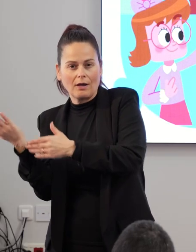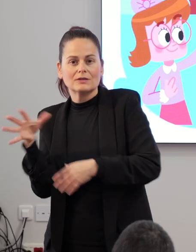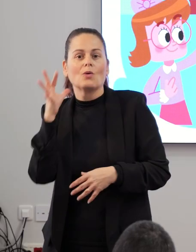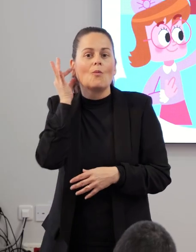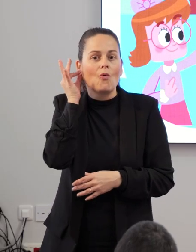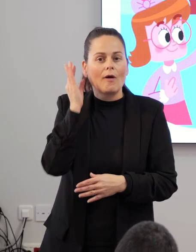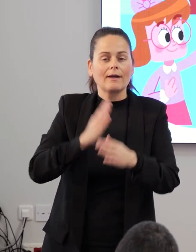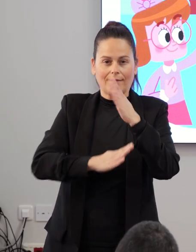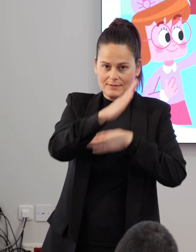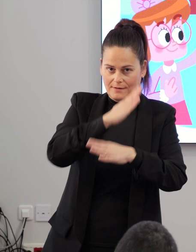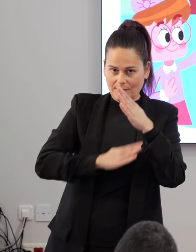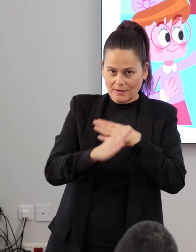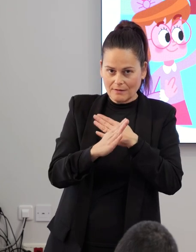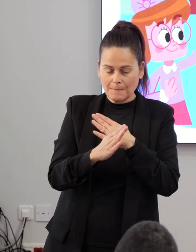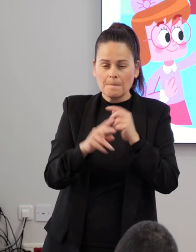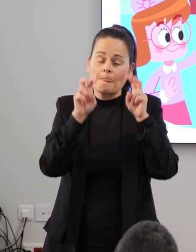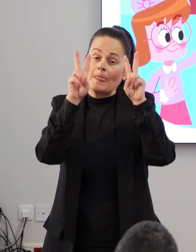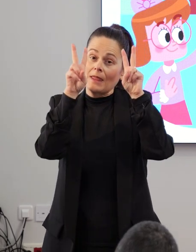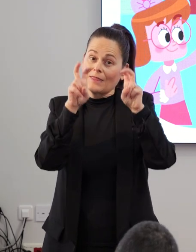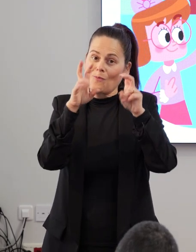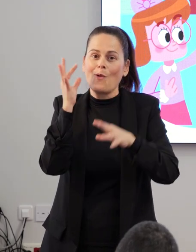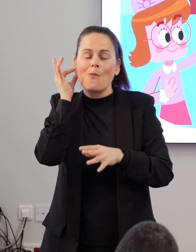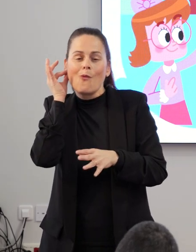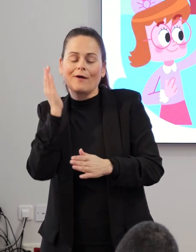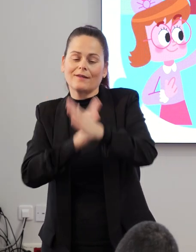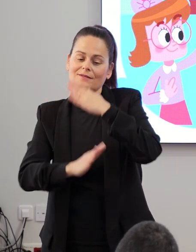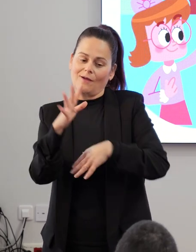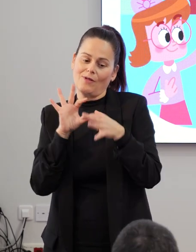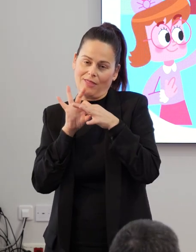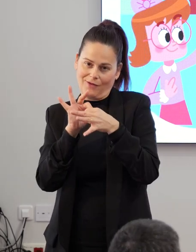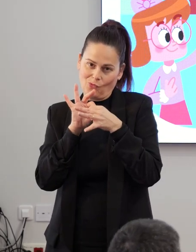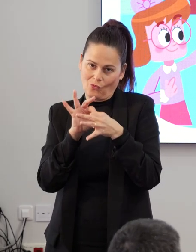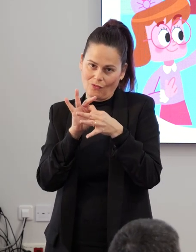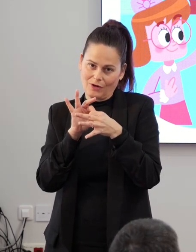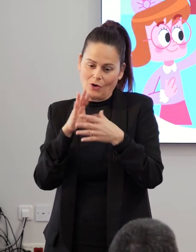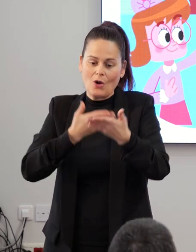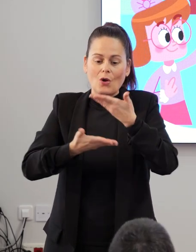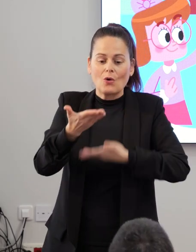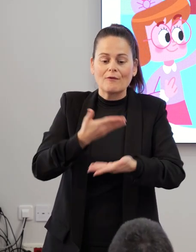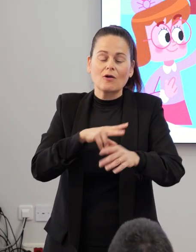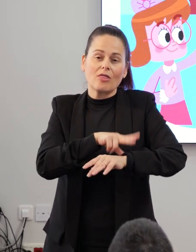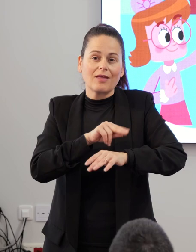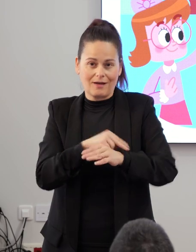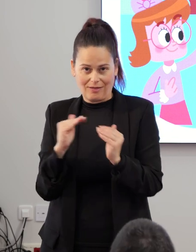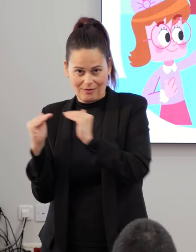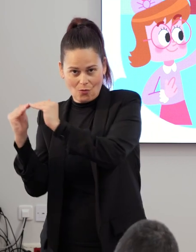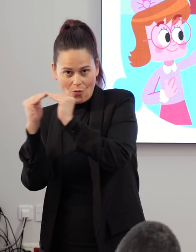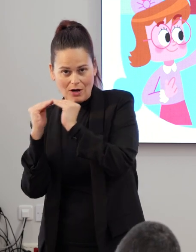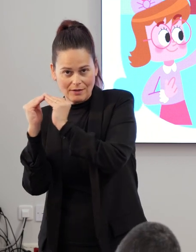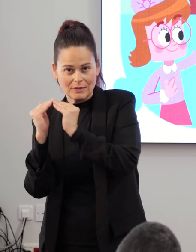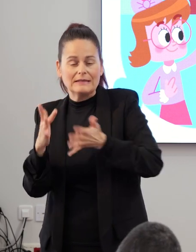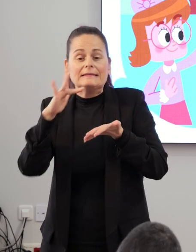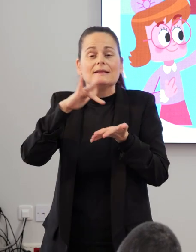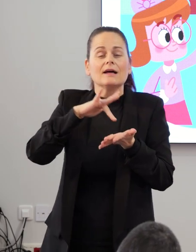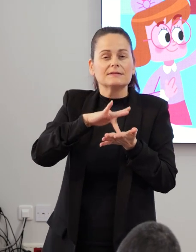discapacidad. Tema de mujer y discapacidad con la colaboración de la Concejalía de Igualdad. Y las fechas